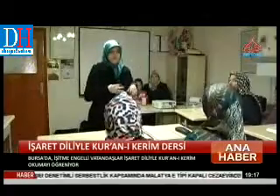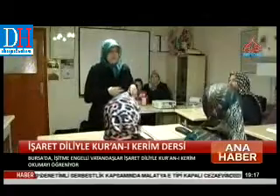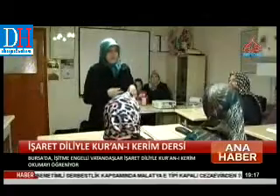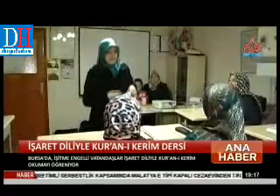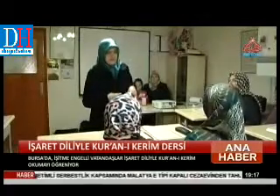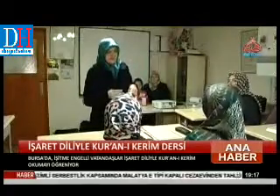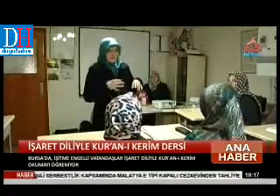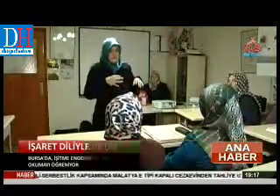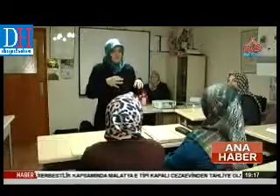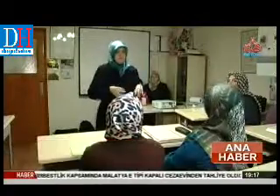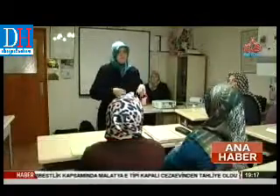besmeleriyle başlayacak.